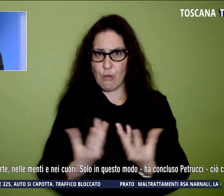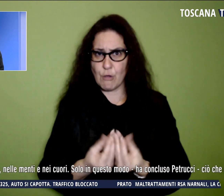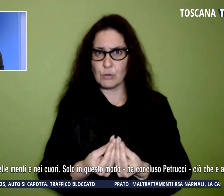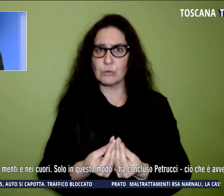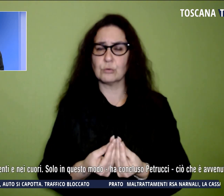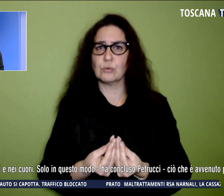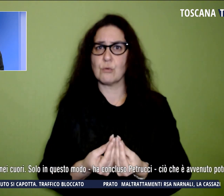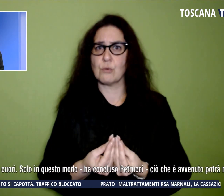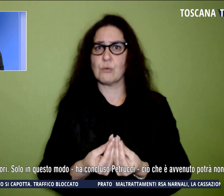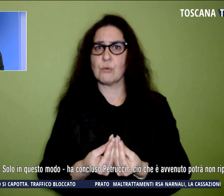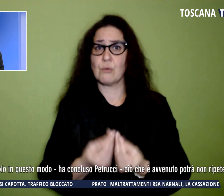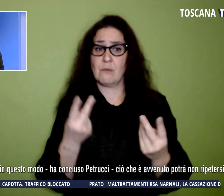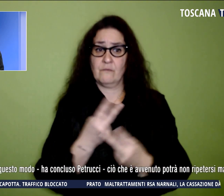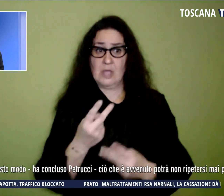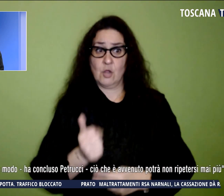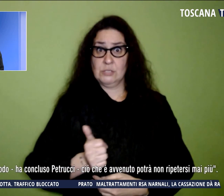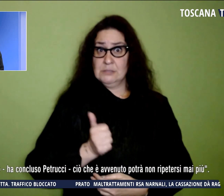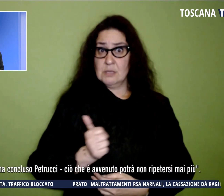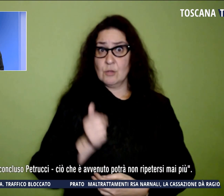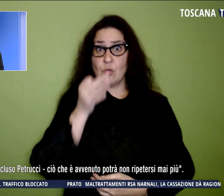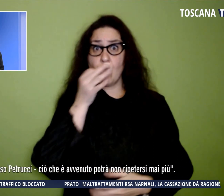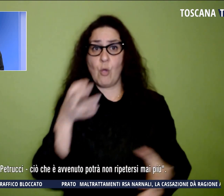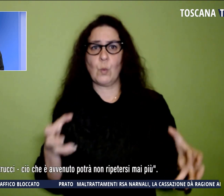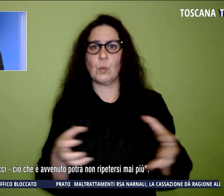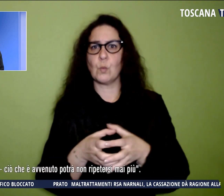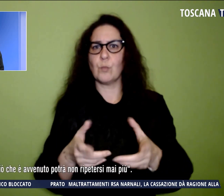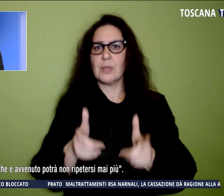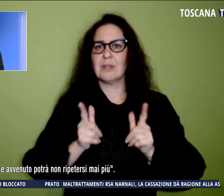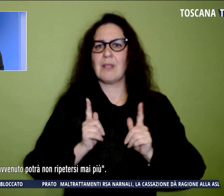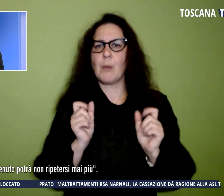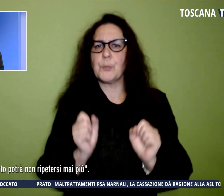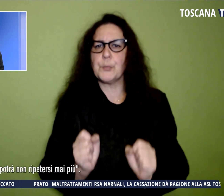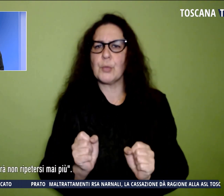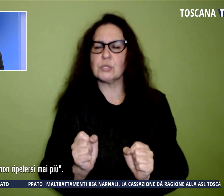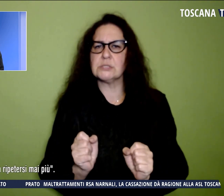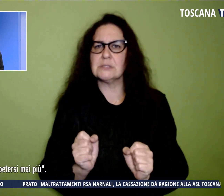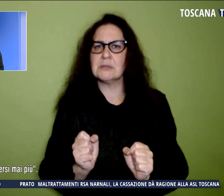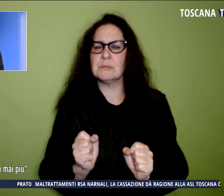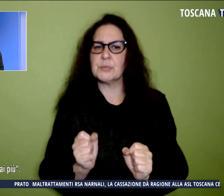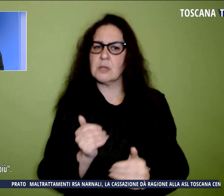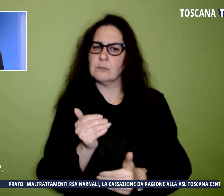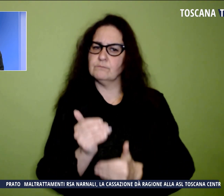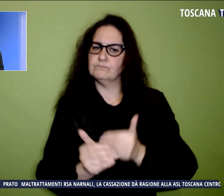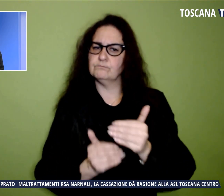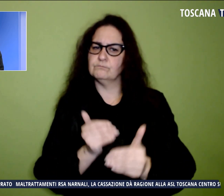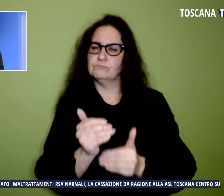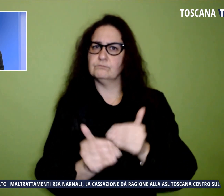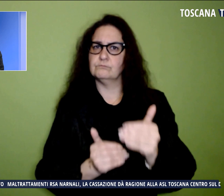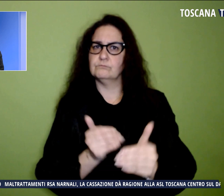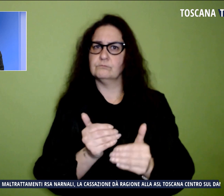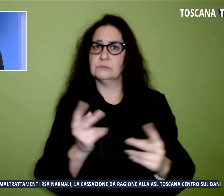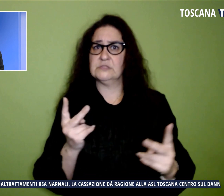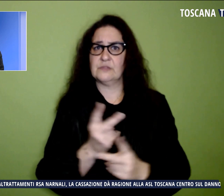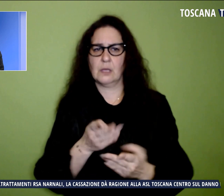singoli e come gruppi ci consenta di mantenere la rotta, di tenere saldo il timone.